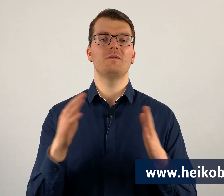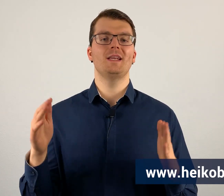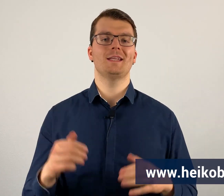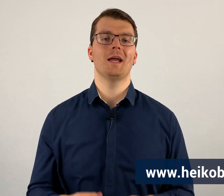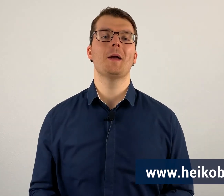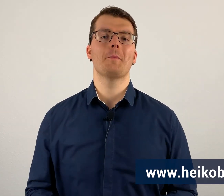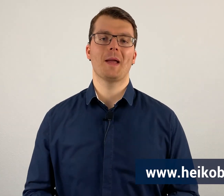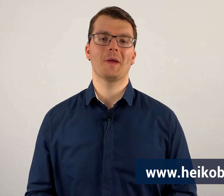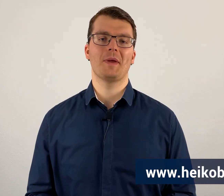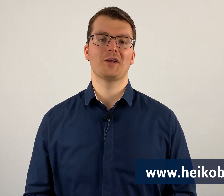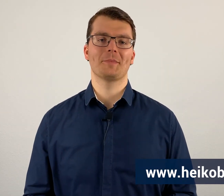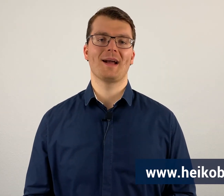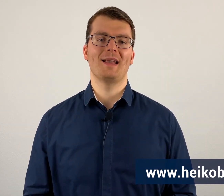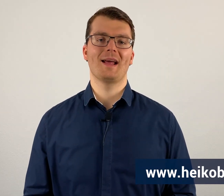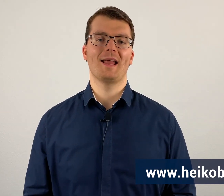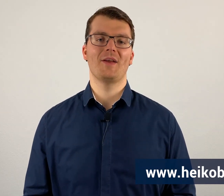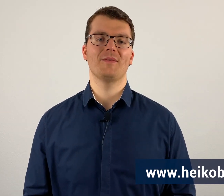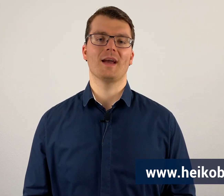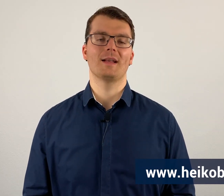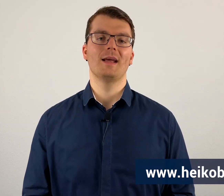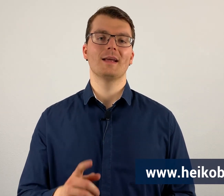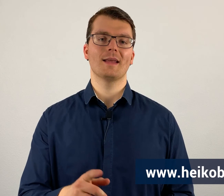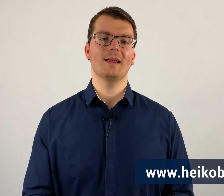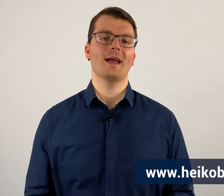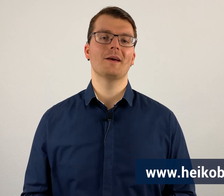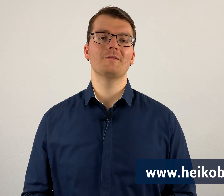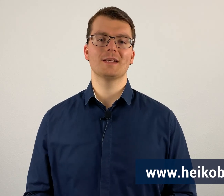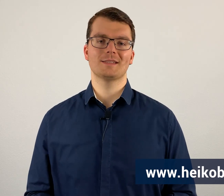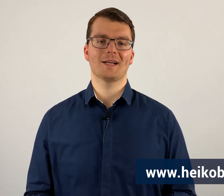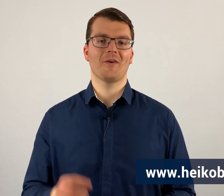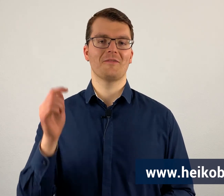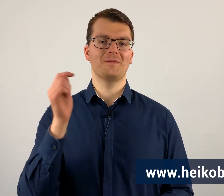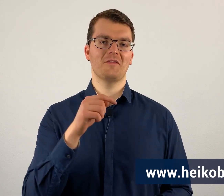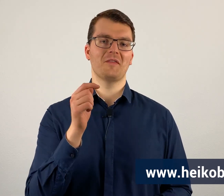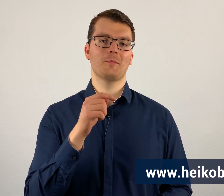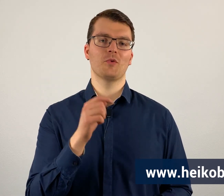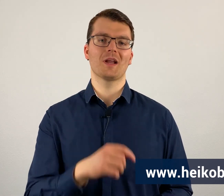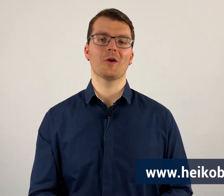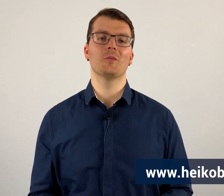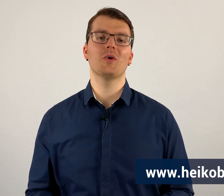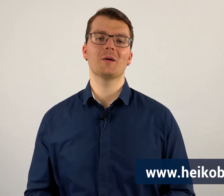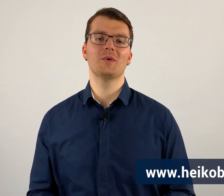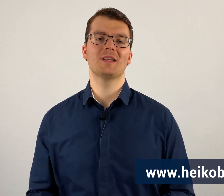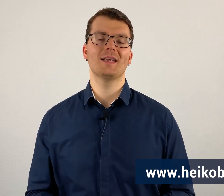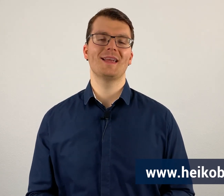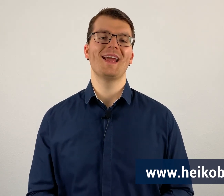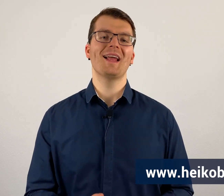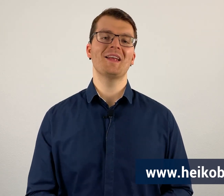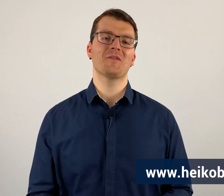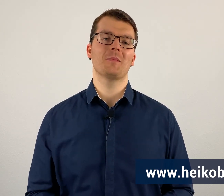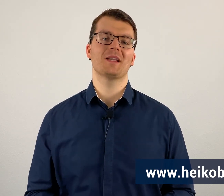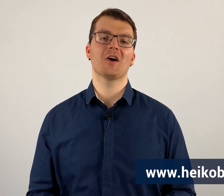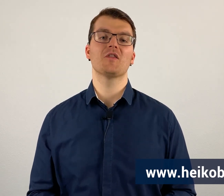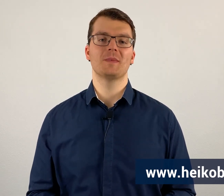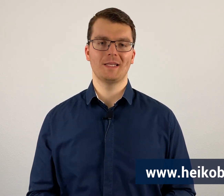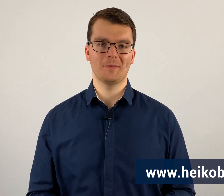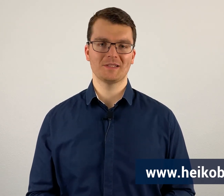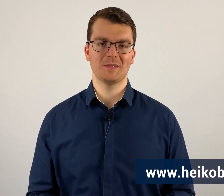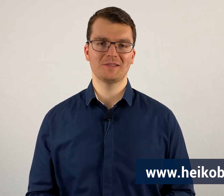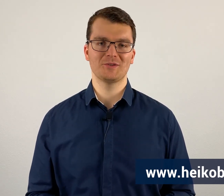wie ich dir beim Gebärdensprachenlernen helfen kann. Gehe gerne, wie gesagt, auf www.heikeburach.de Ich freue mich darauf, mit dir persönlich zu